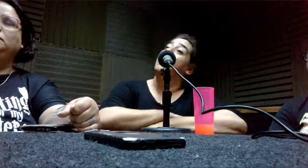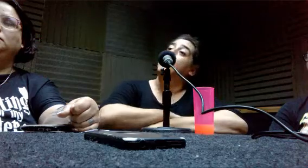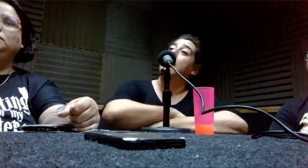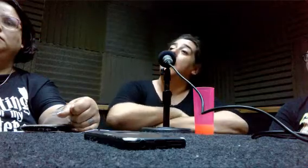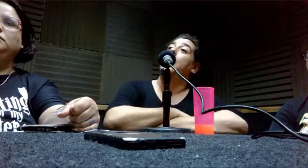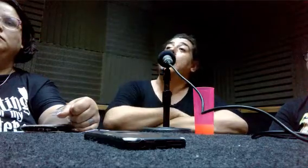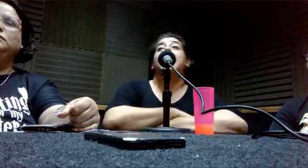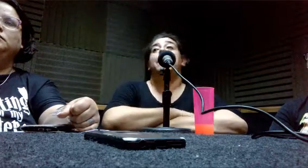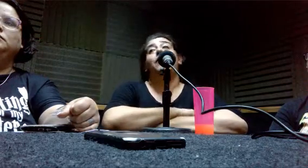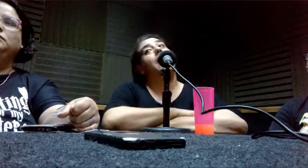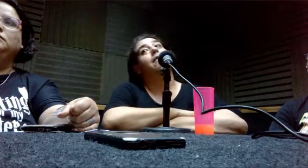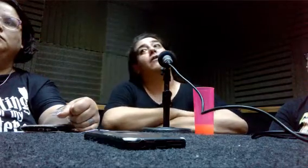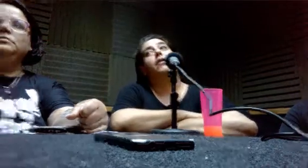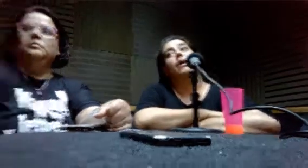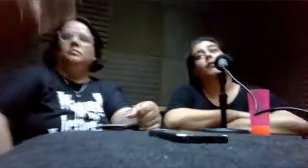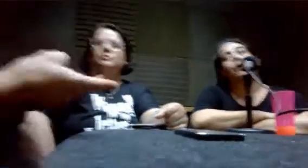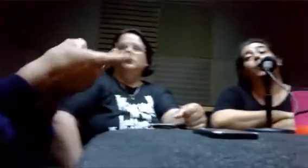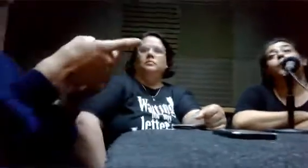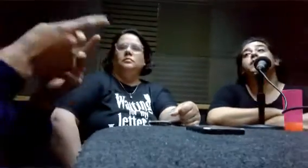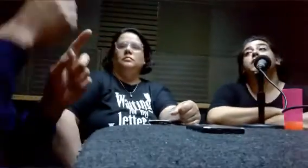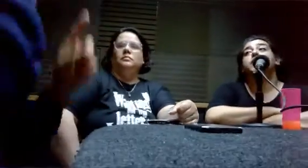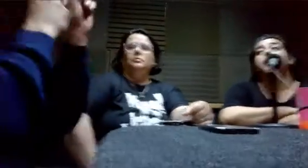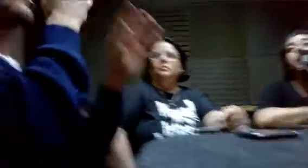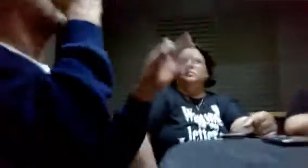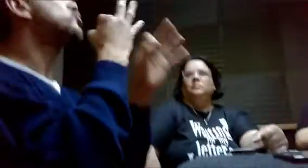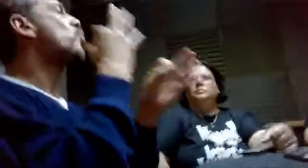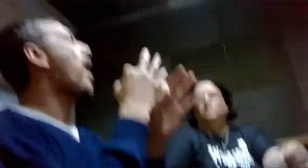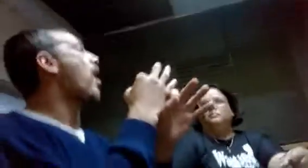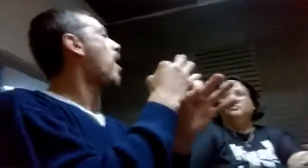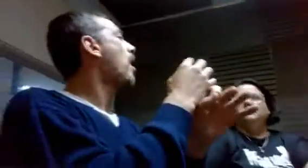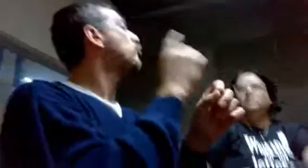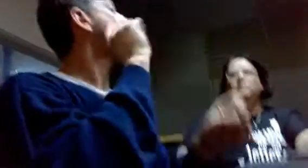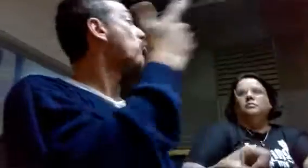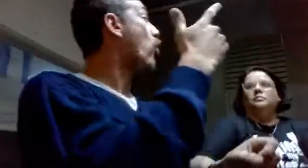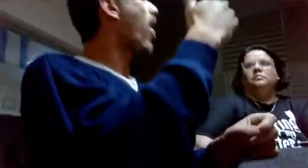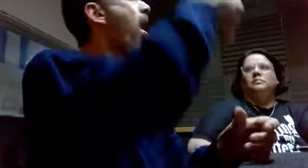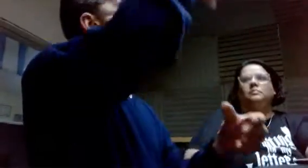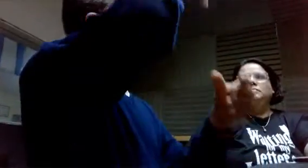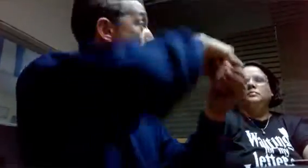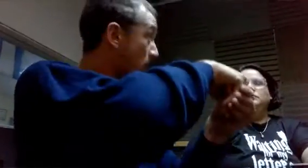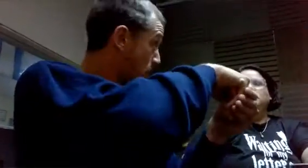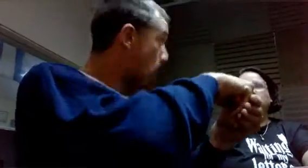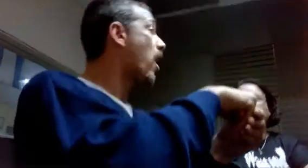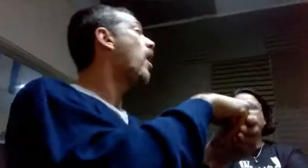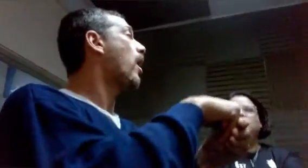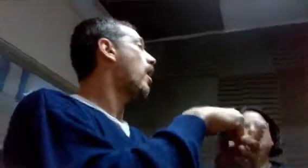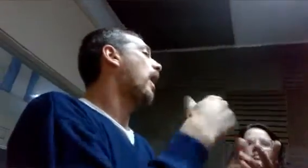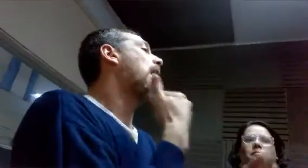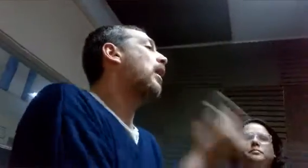Pueden ir a la escuela de manufrable, un sistema de discursos. Algunas escuelas de sordos, adentro, tienen,